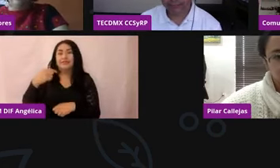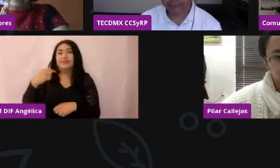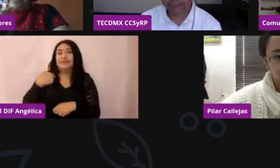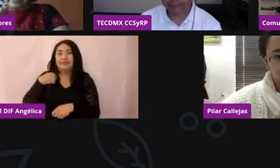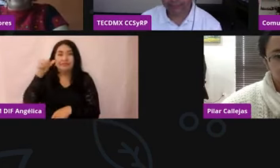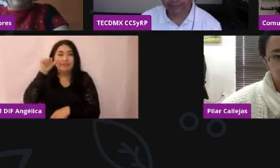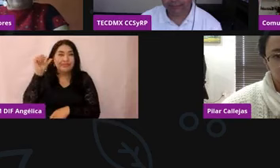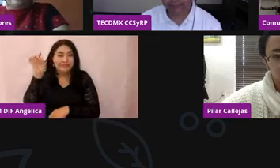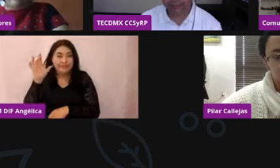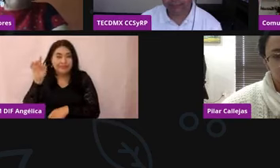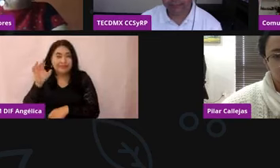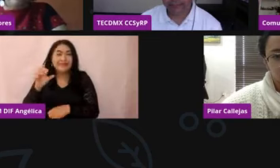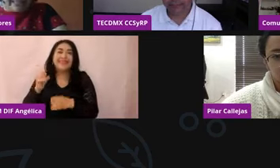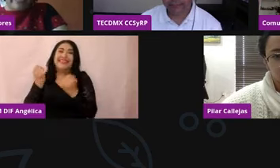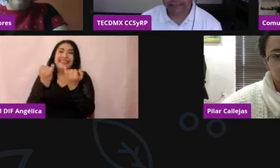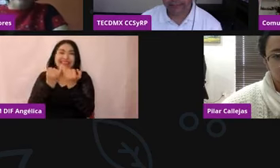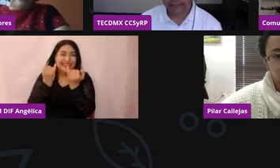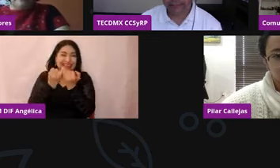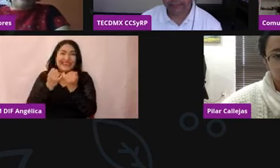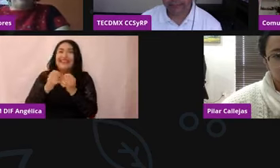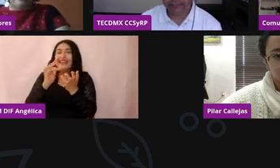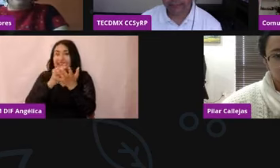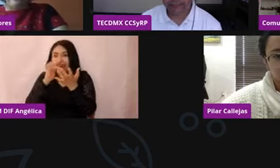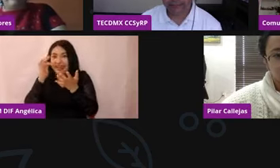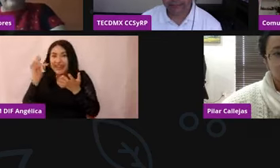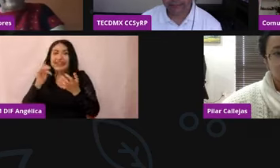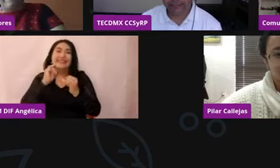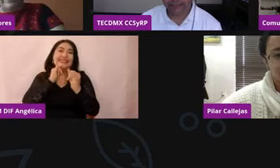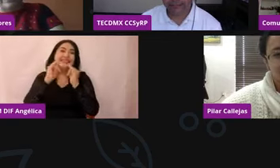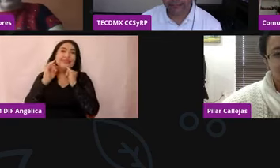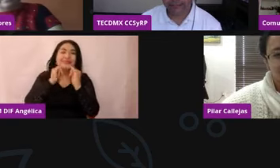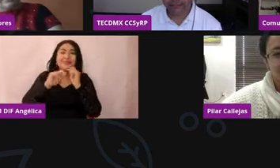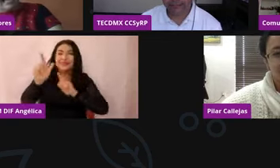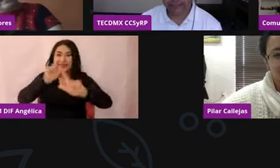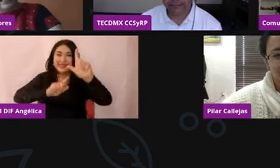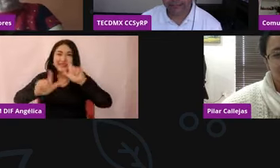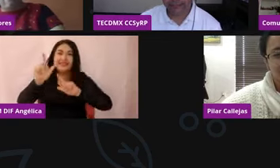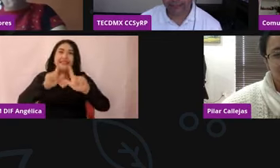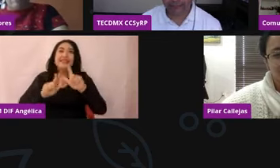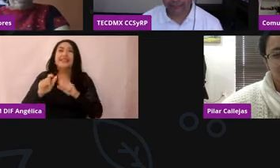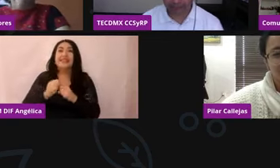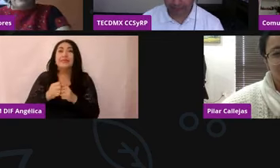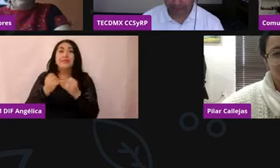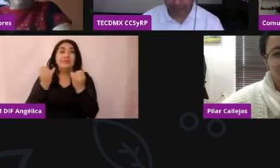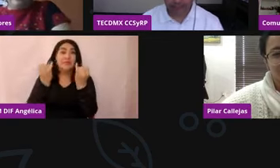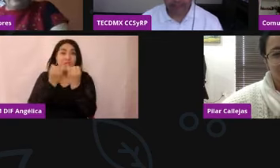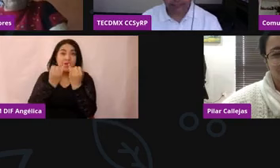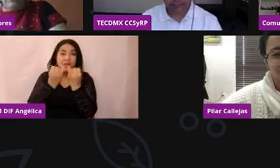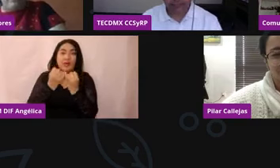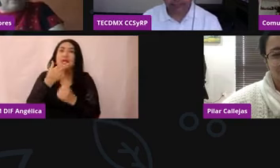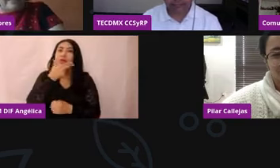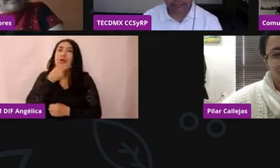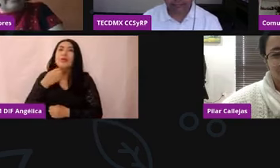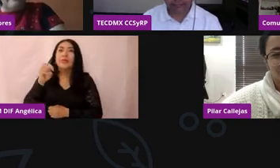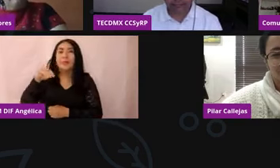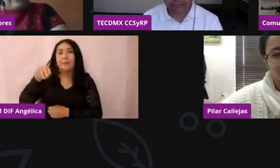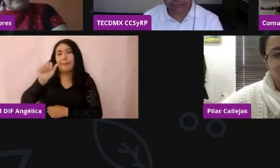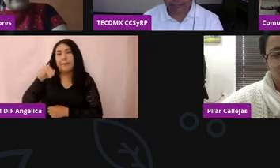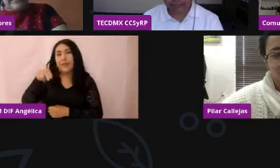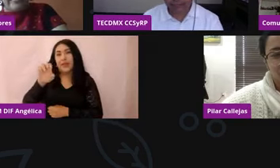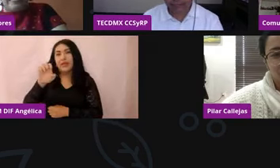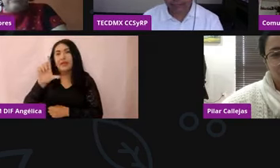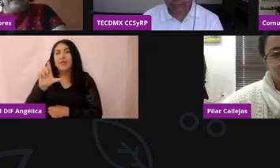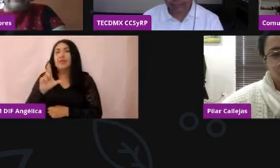Bautista. Muchas gracias, Tocaya, por esta interpretación en lengua de seña mexicana, así como a Manuel Martín Musiño Vázquez,